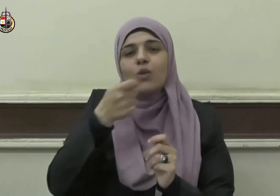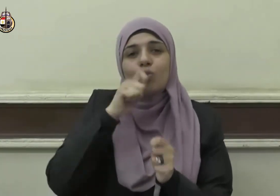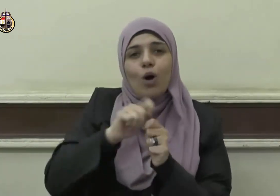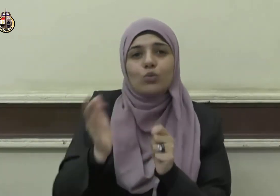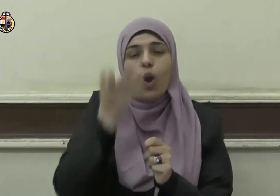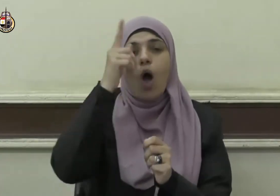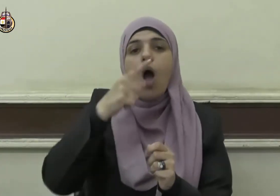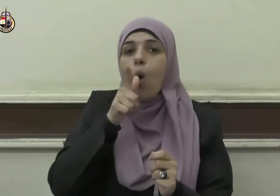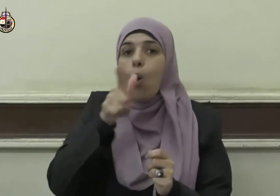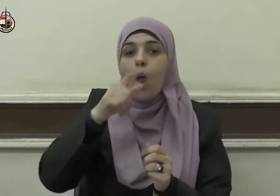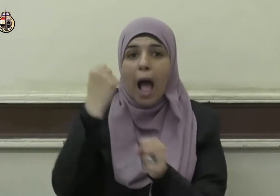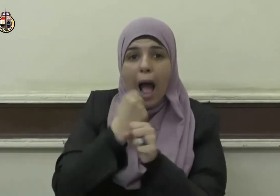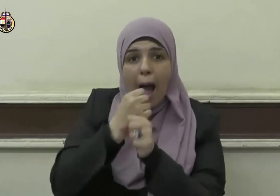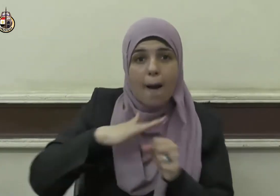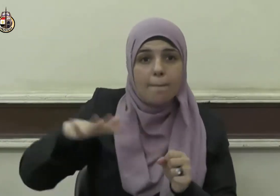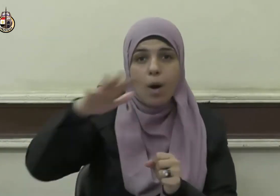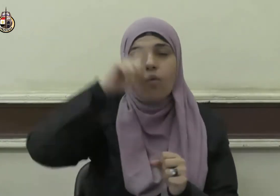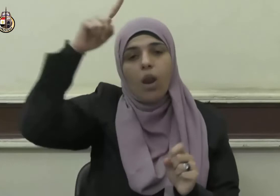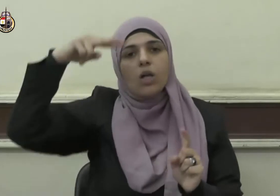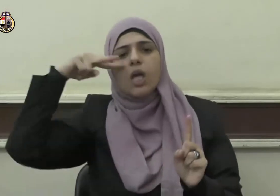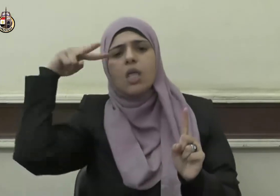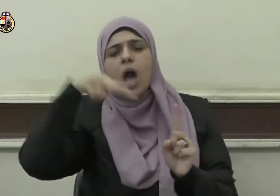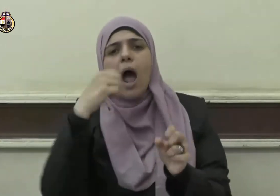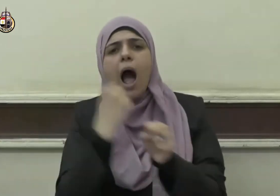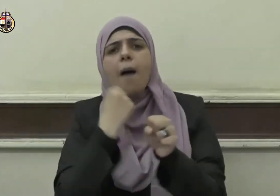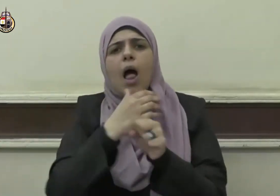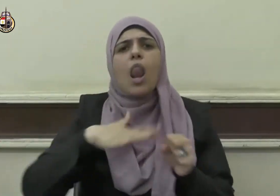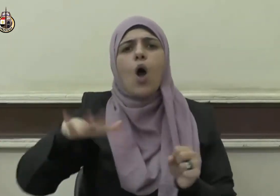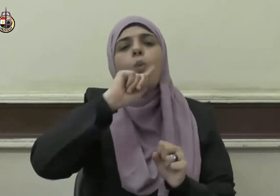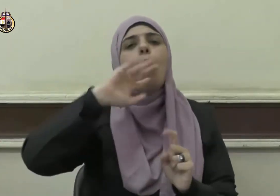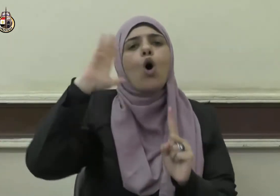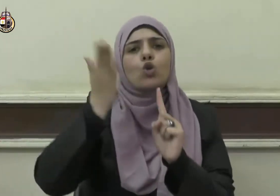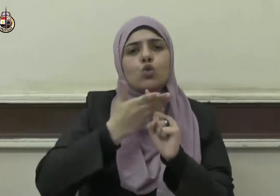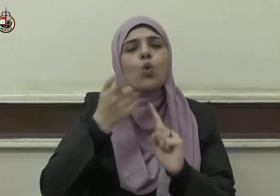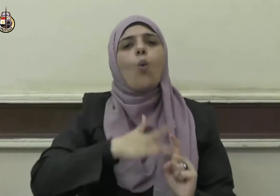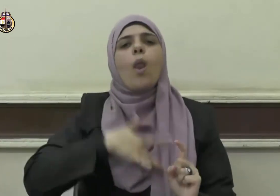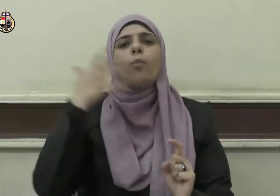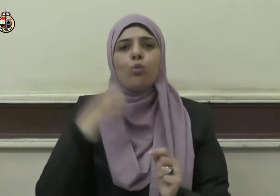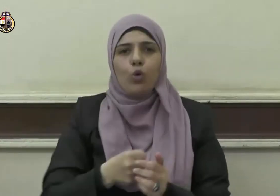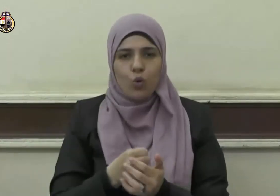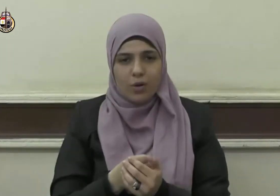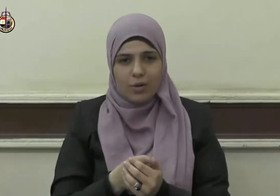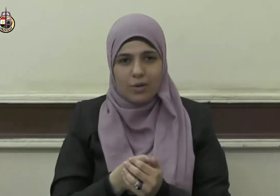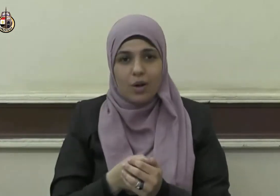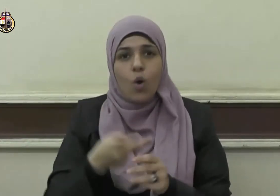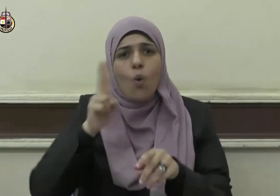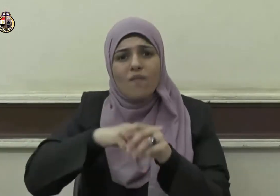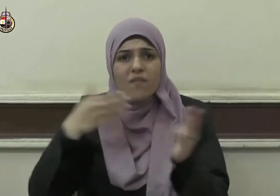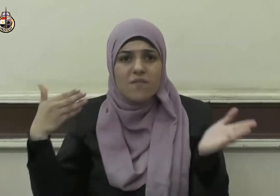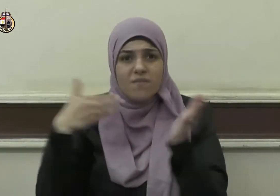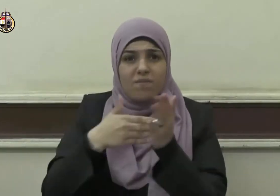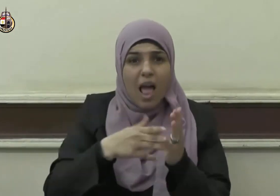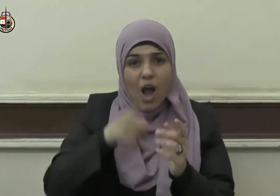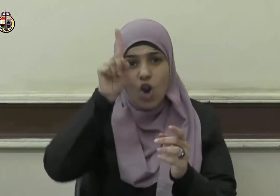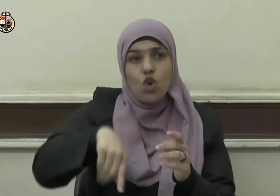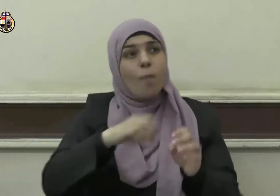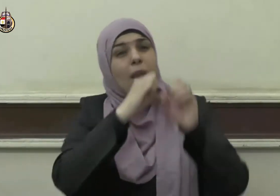اعملوا فسار الله عملكم ورسوله والمؤمنون وستُردون إلى عالم الغيب